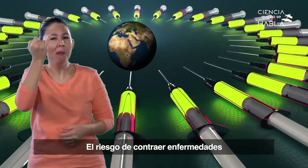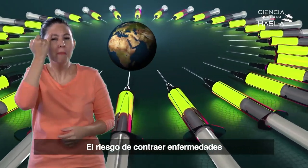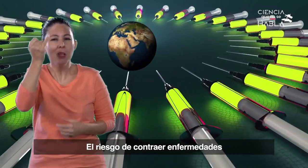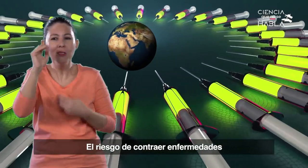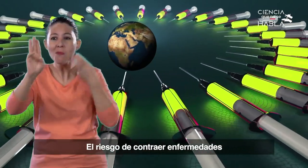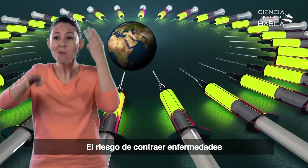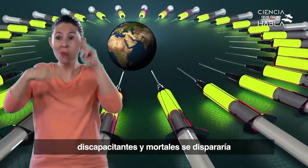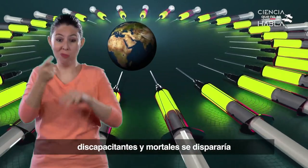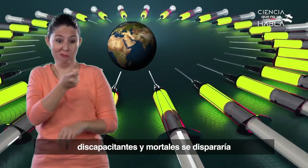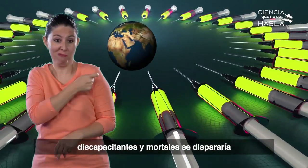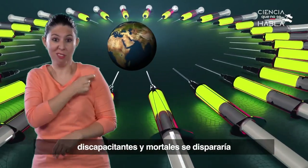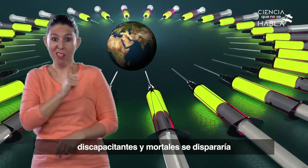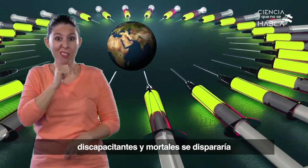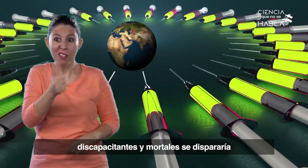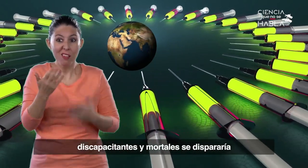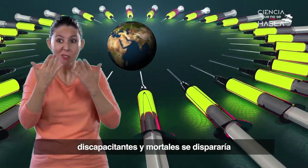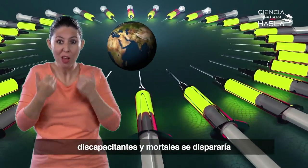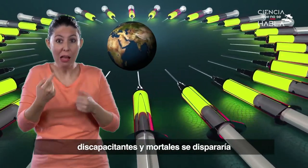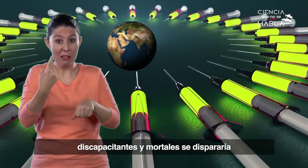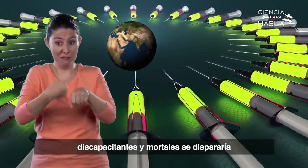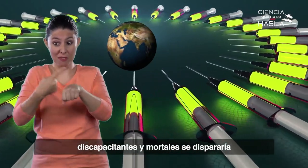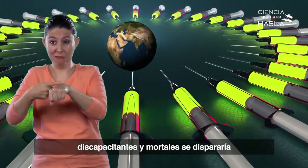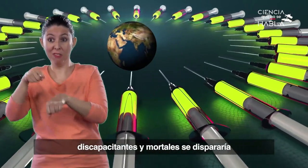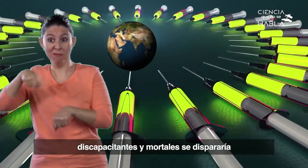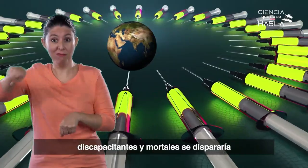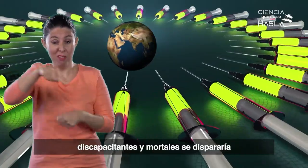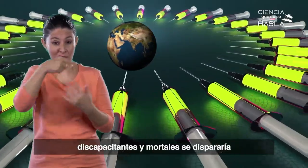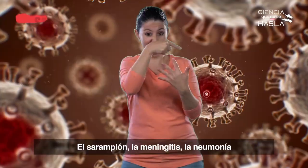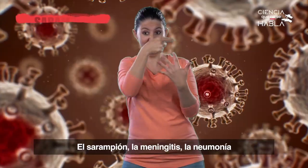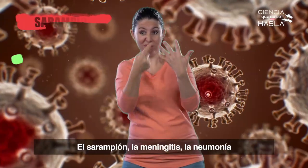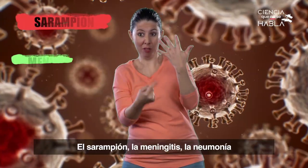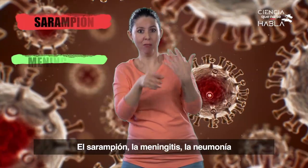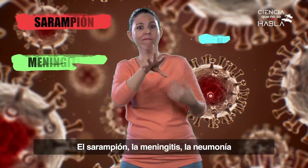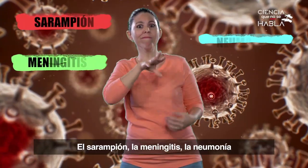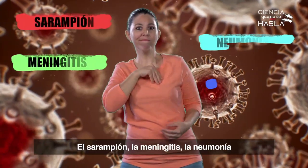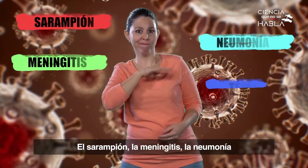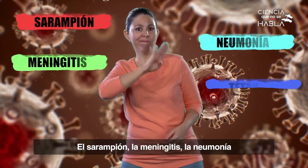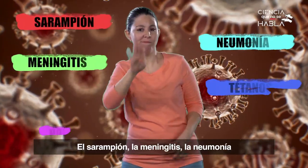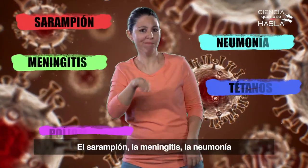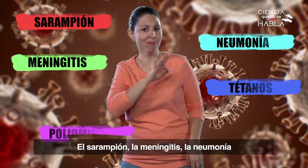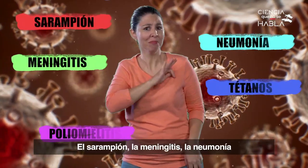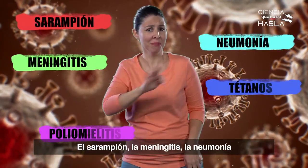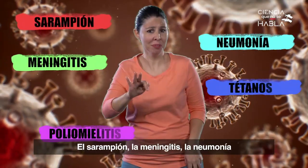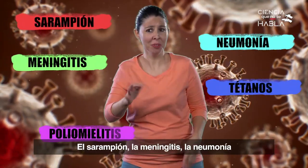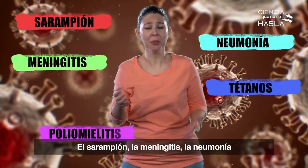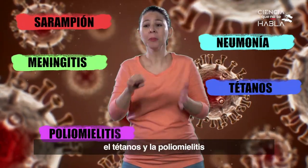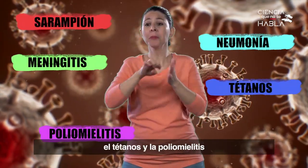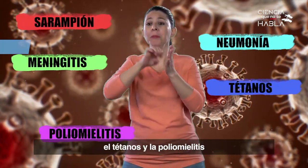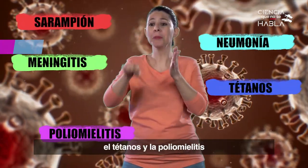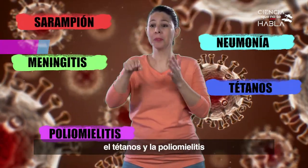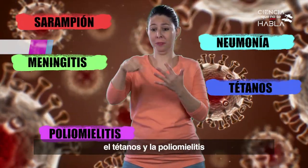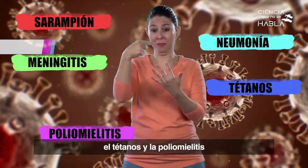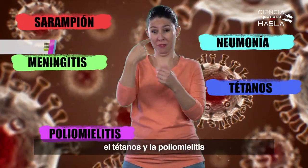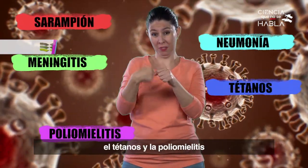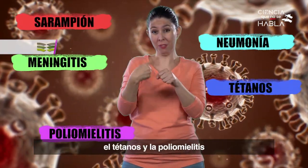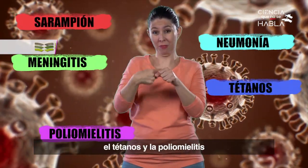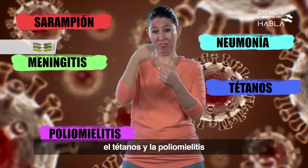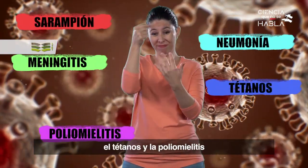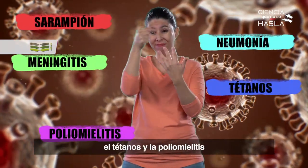enfermedades discapacitantes y mortales se dispararía. El sarampión, la meningitis, la neumonía, el tétanos y la poliomielitis